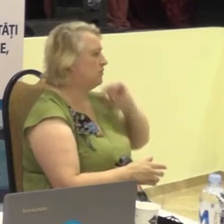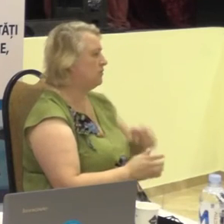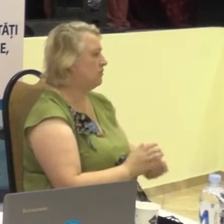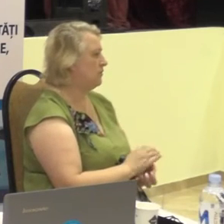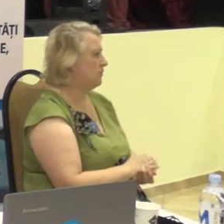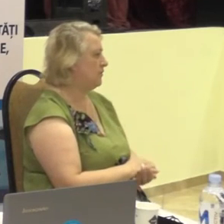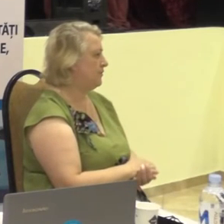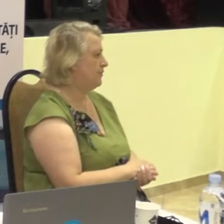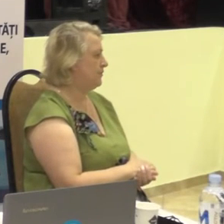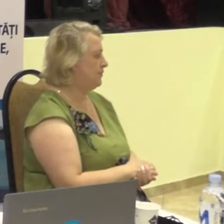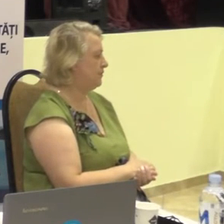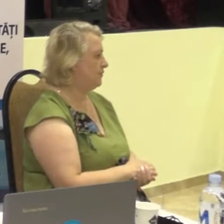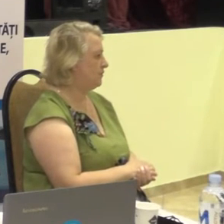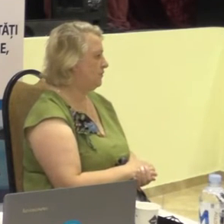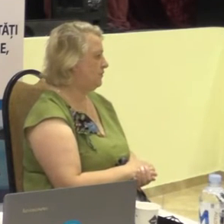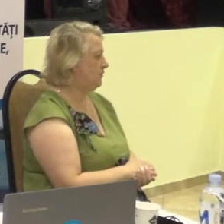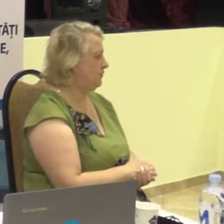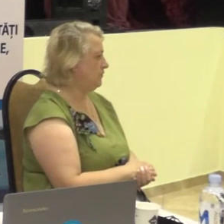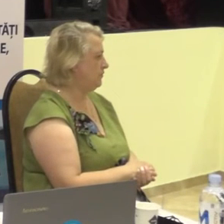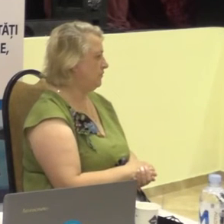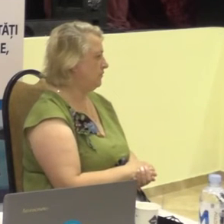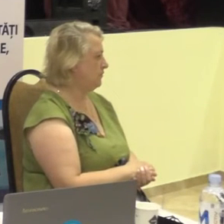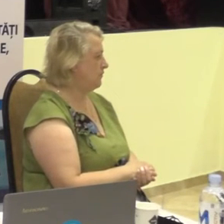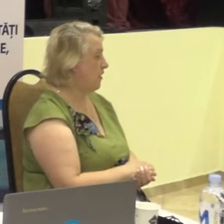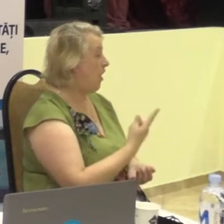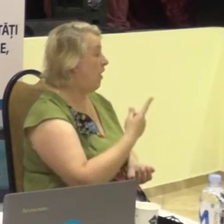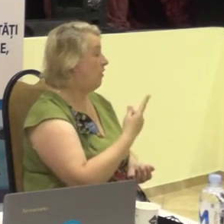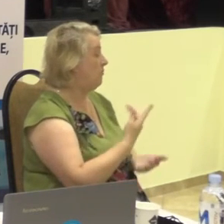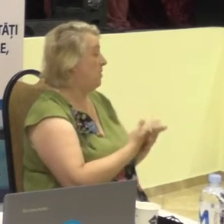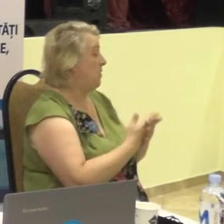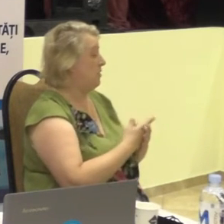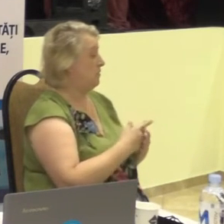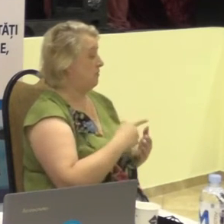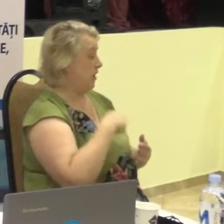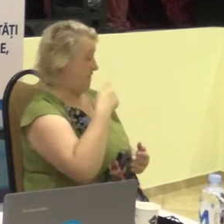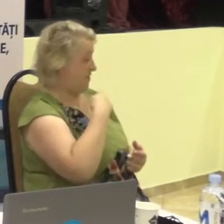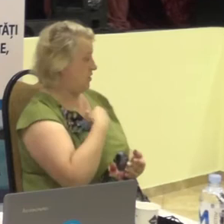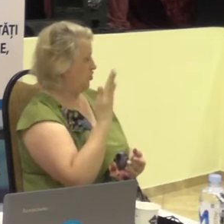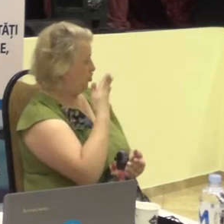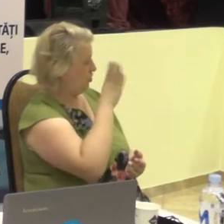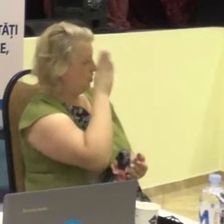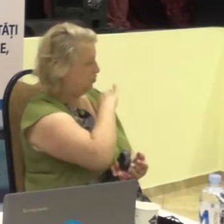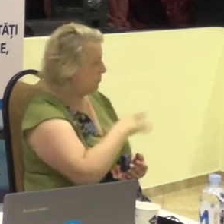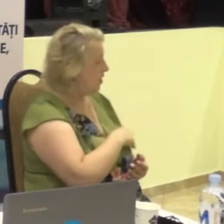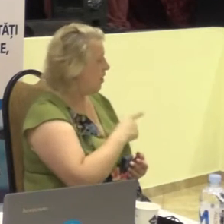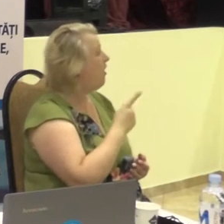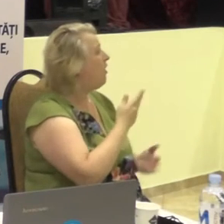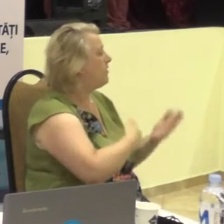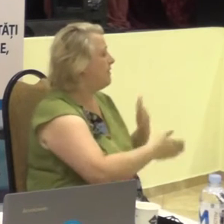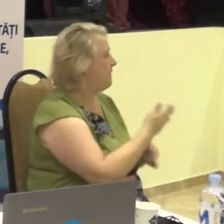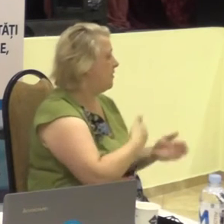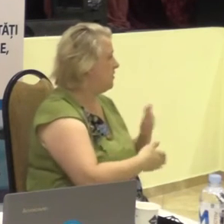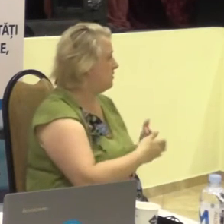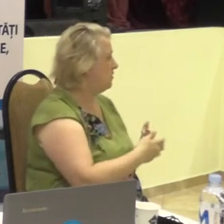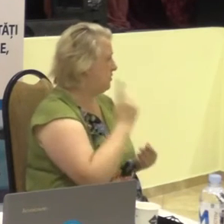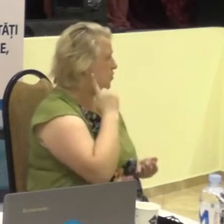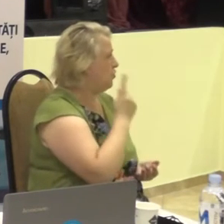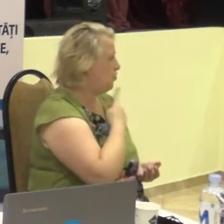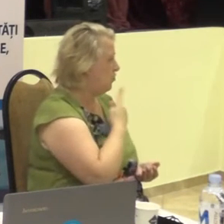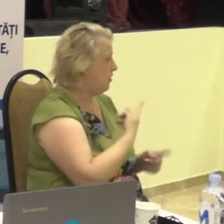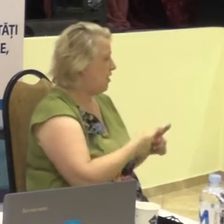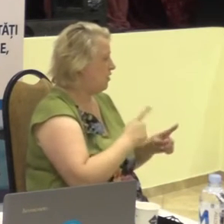aceste știri. Dar o persoană cu dizabilități, care nu